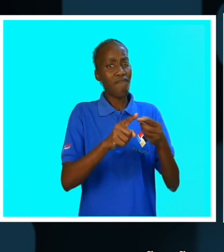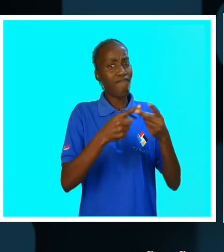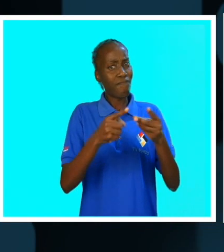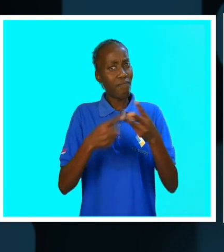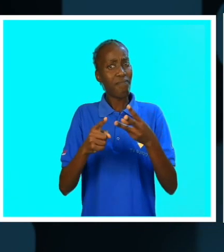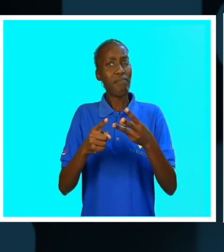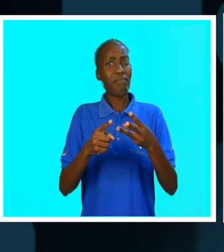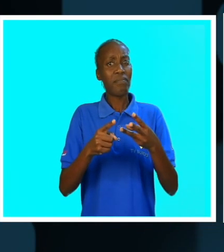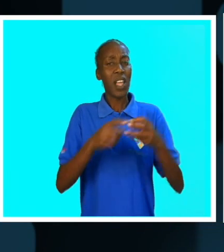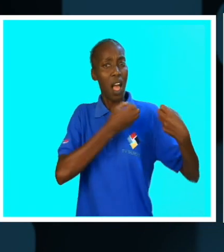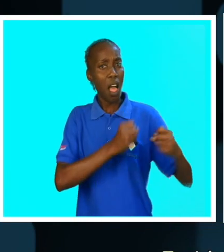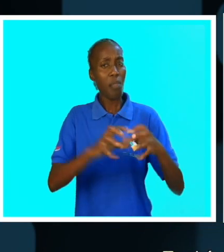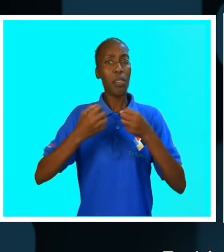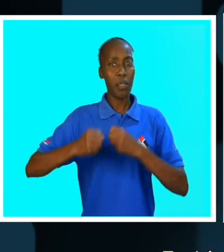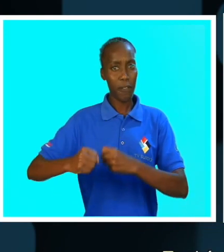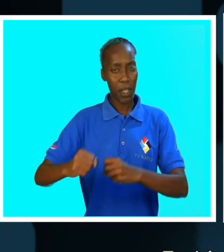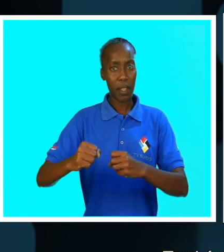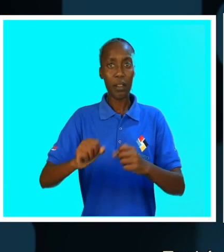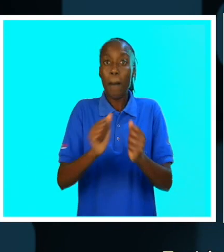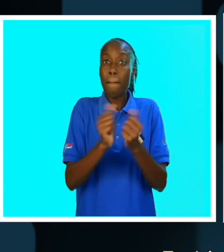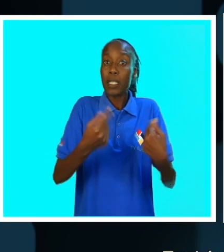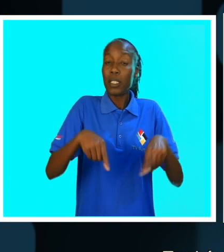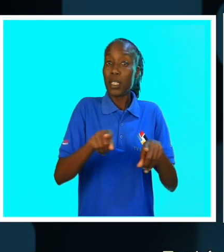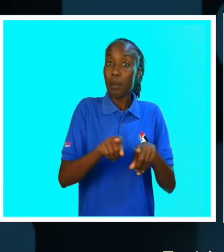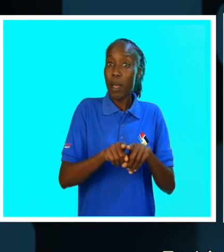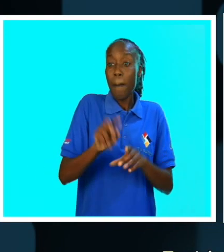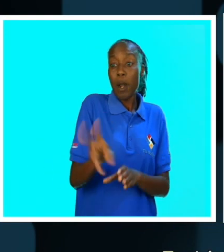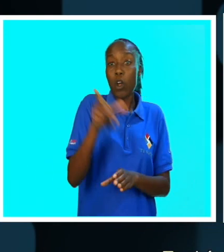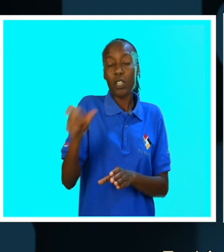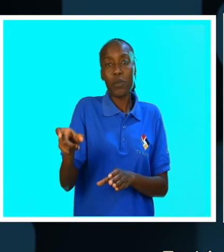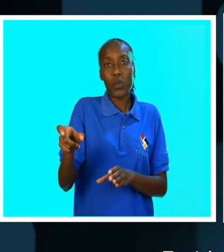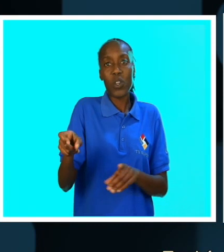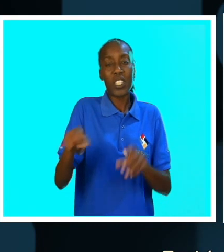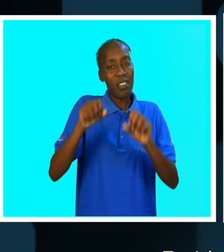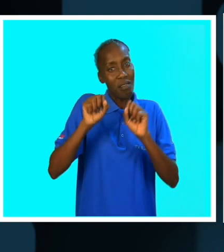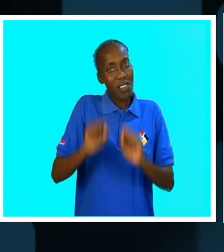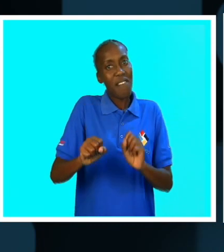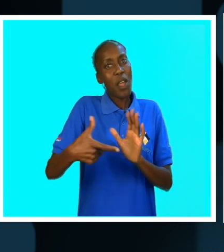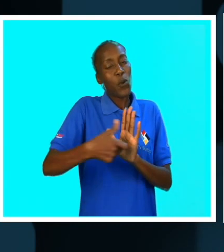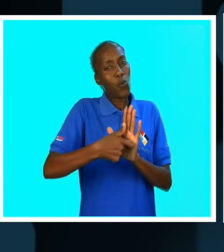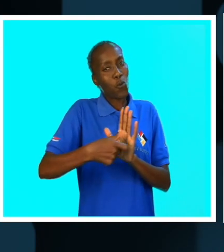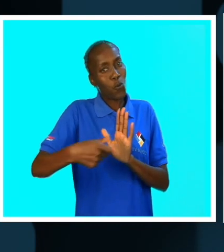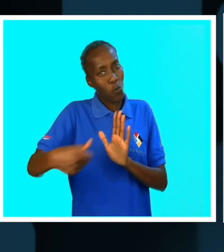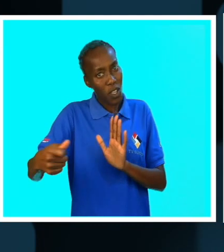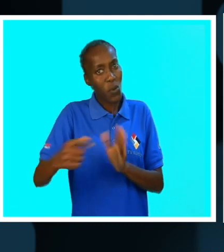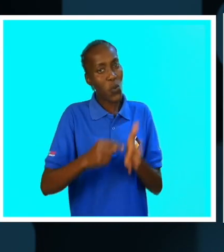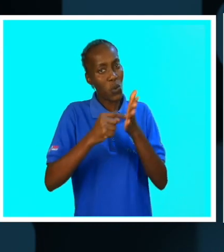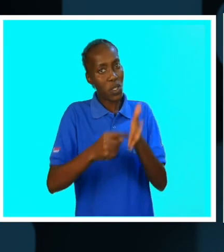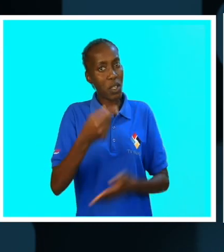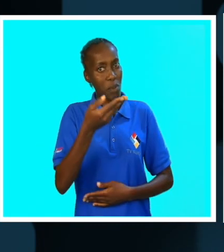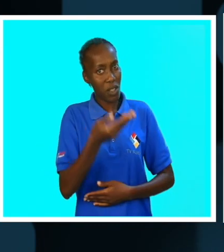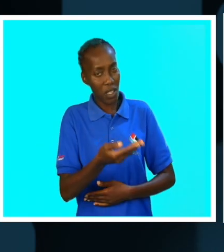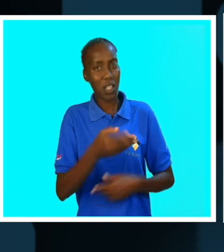fazem. E também para motivar aos outros que ficam meio acanhados quando estão neste tipo de